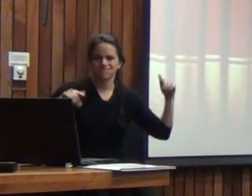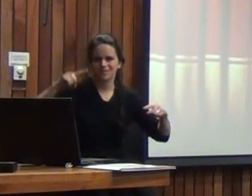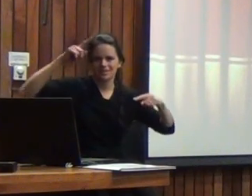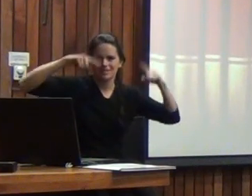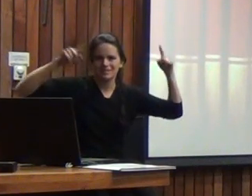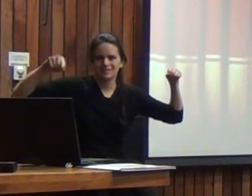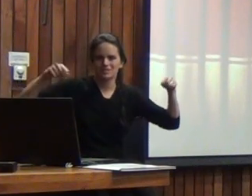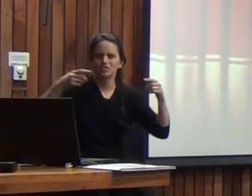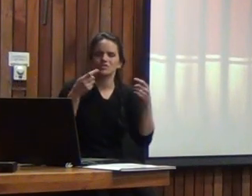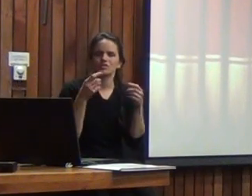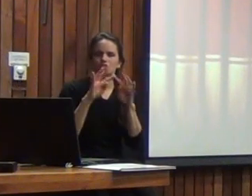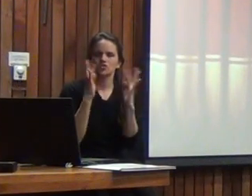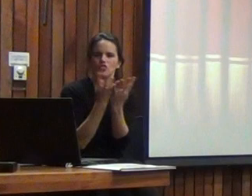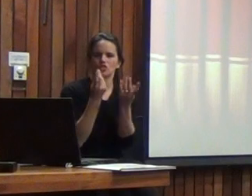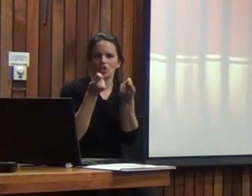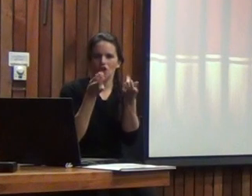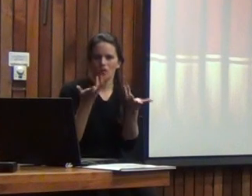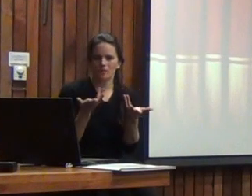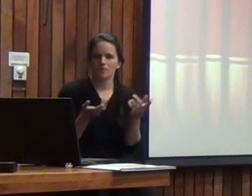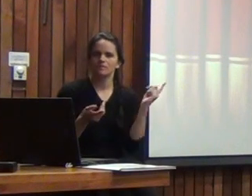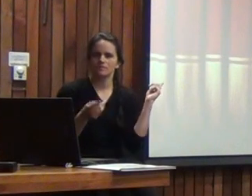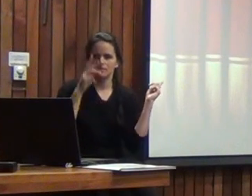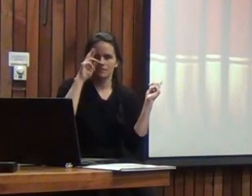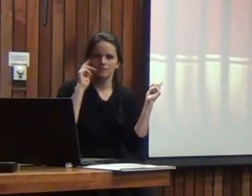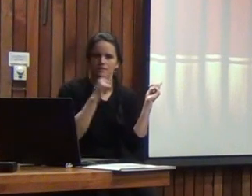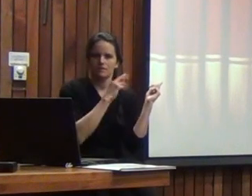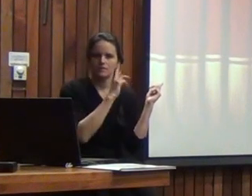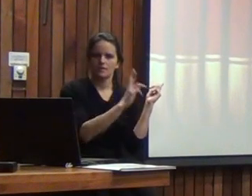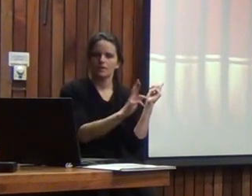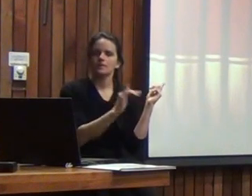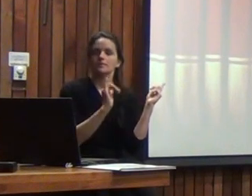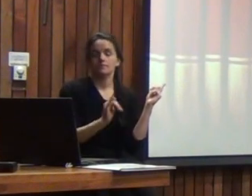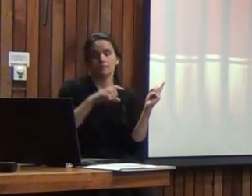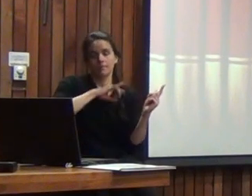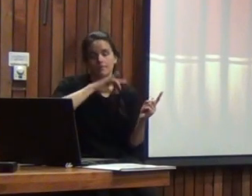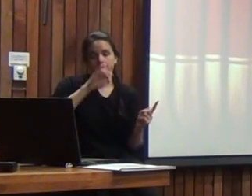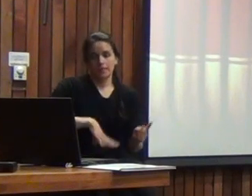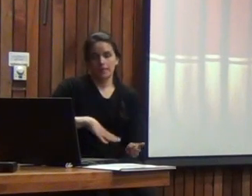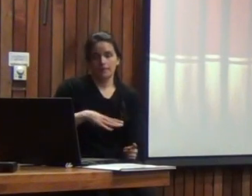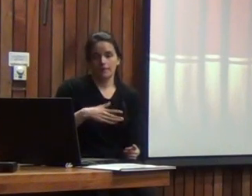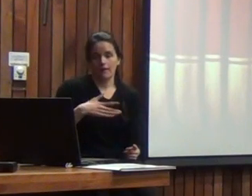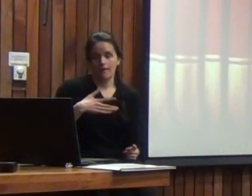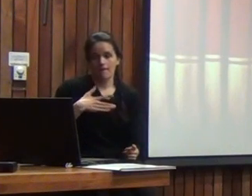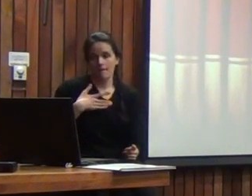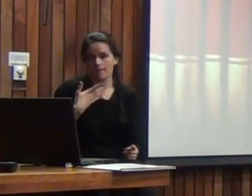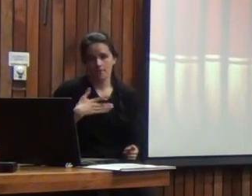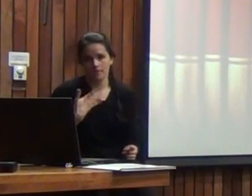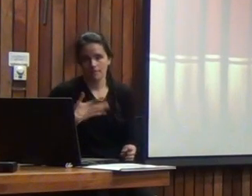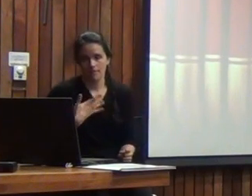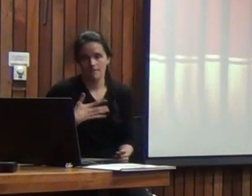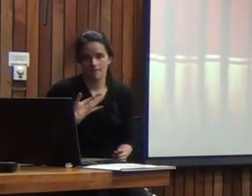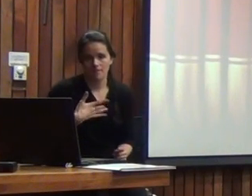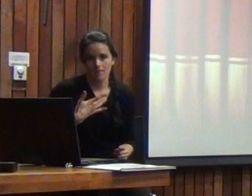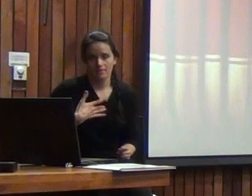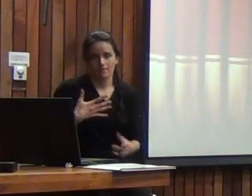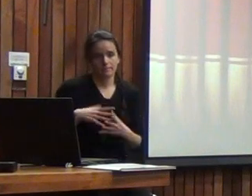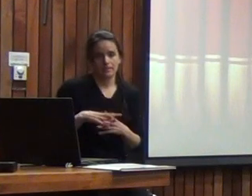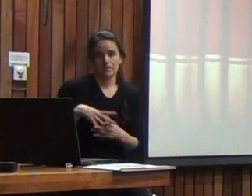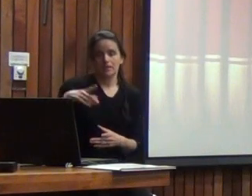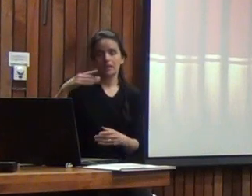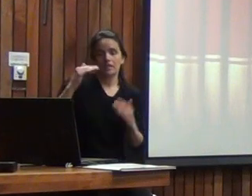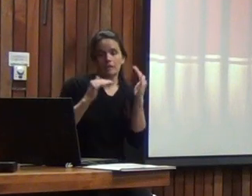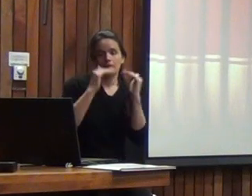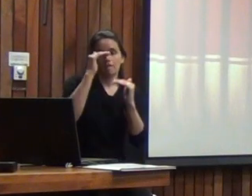socioeconómicos eso si bueno en Chile lamentablemente y digo lamentablemente con mayúsculas si no consideran nivel